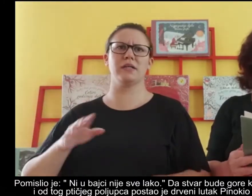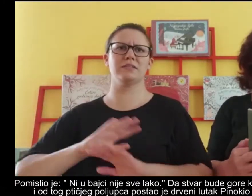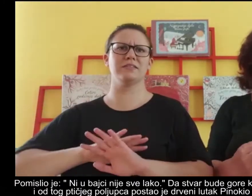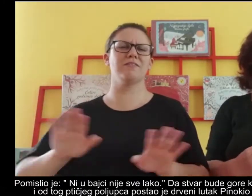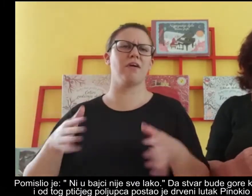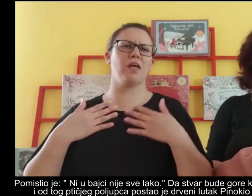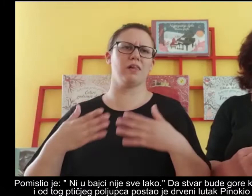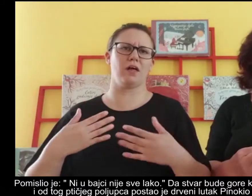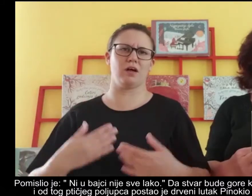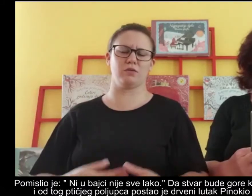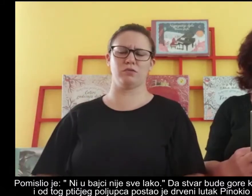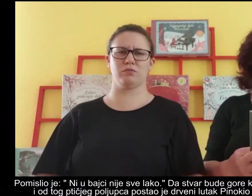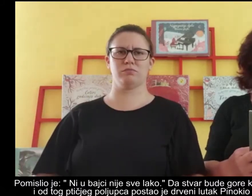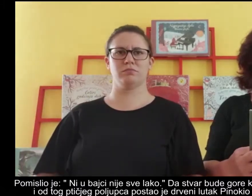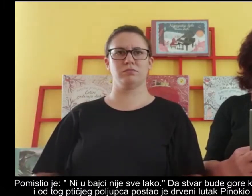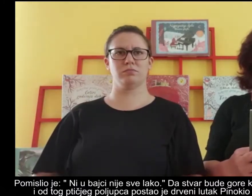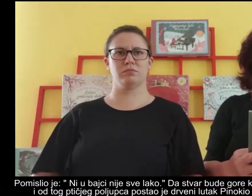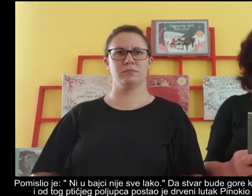lako.